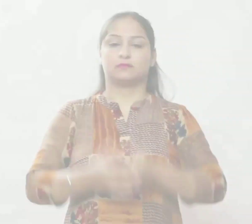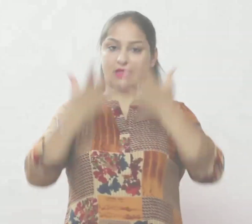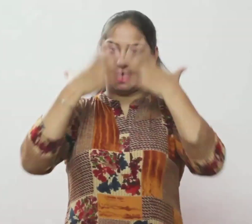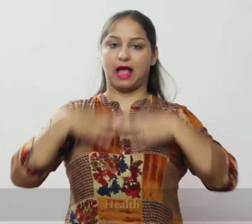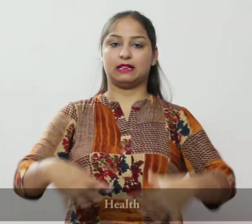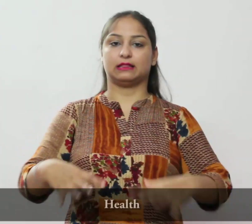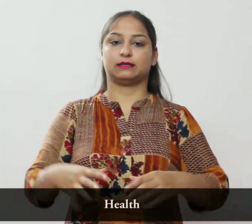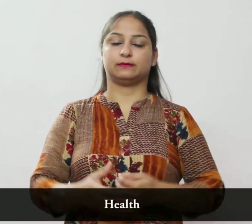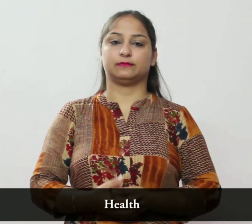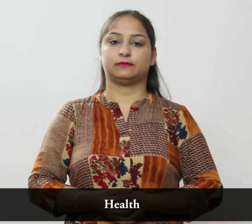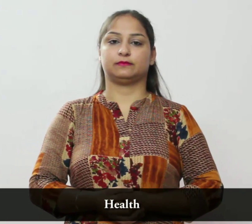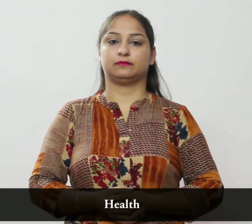स्वास्थ